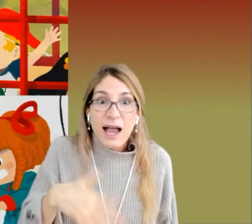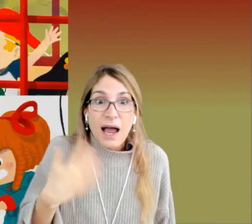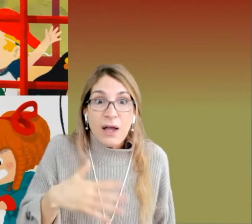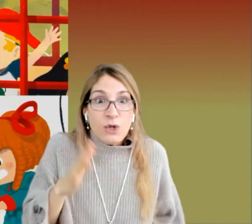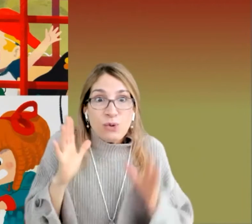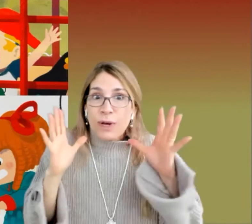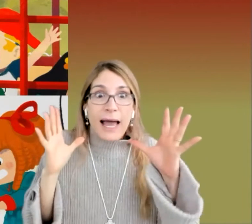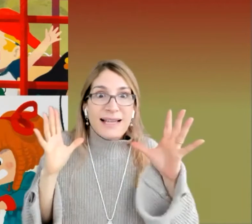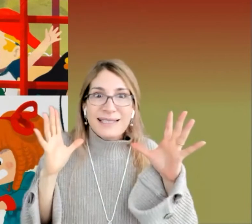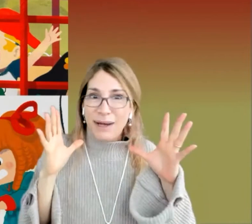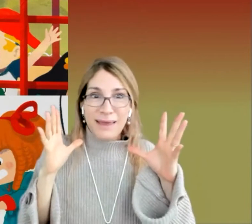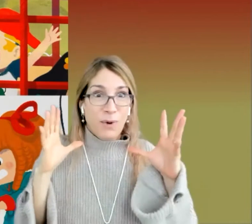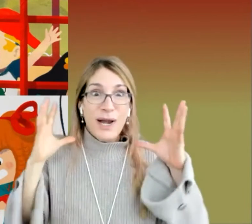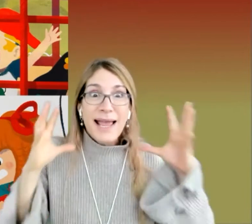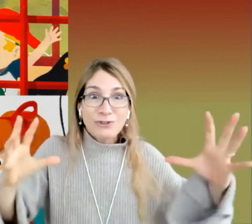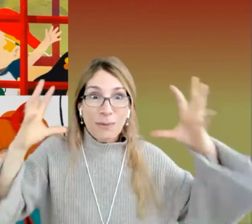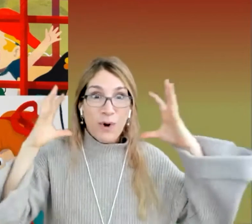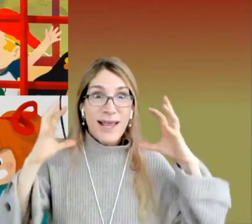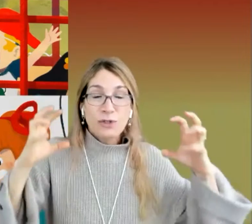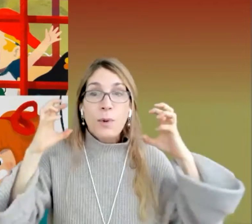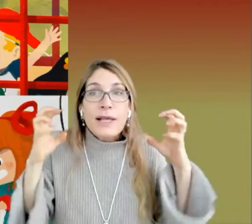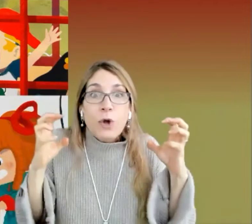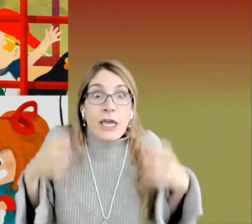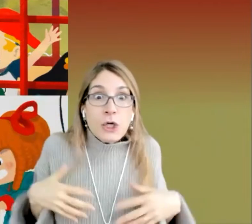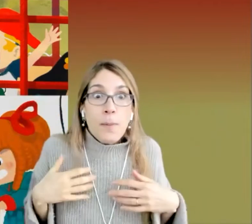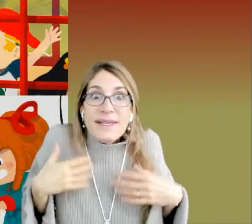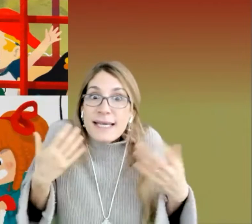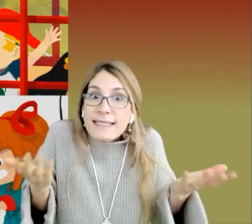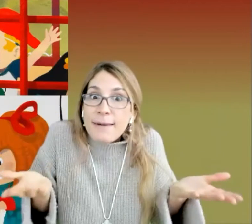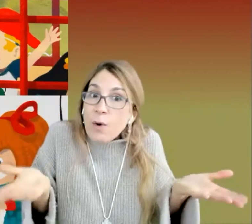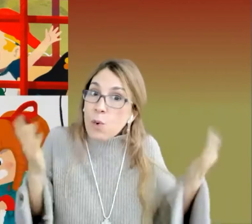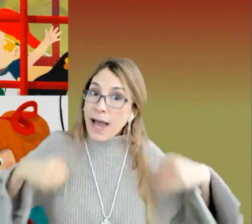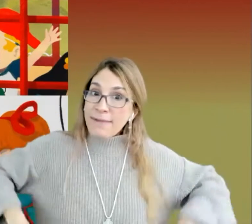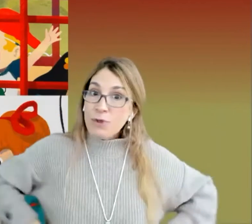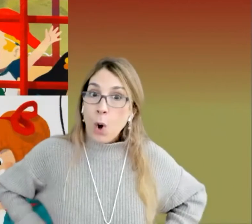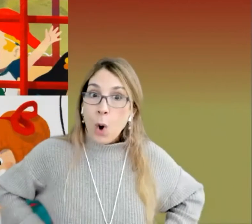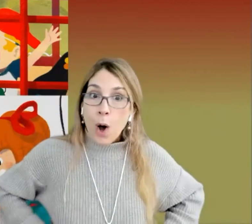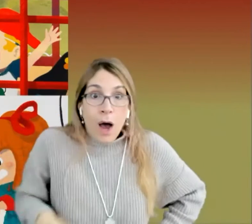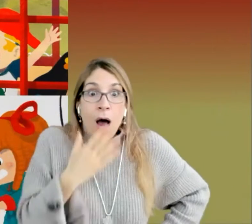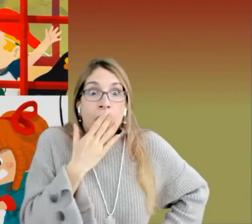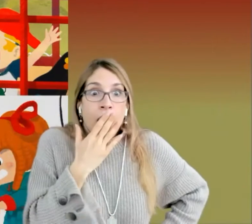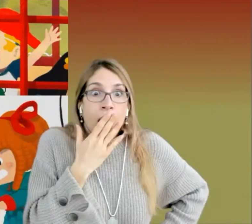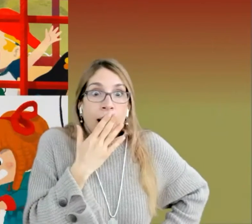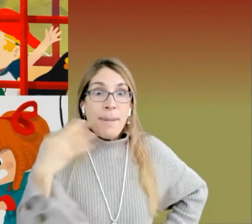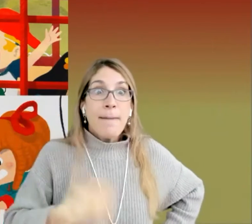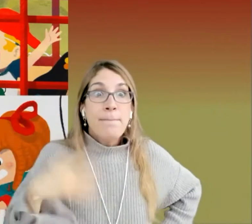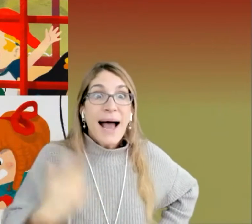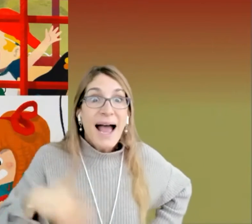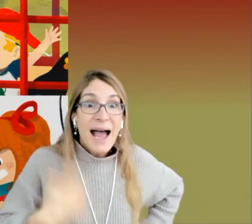Su cara estaba de molesto, molesto, molesto. Y yo pensé que estaba jugando. ¡Papá!